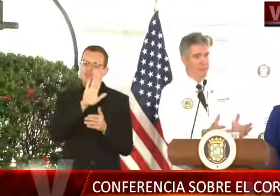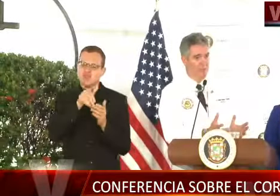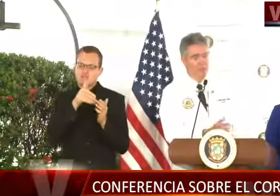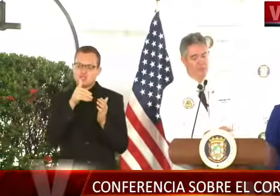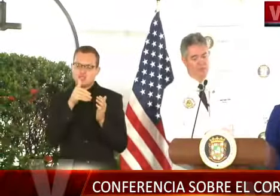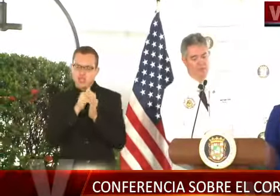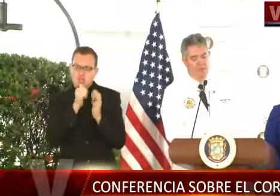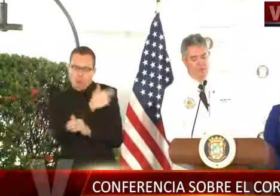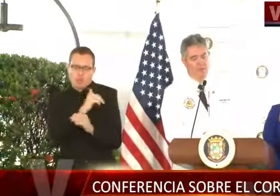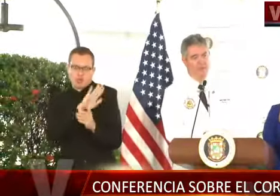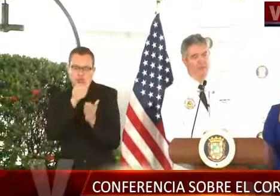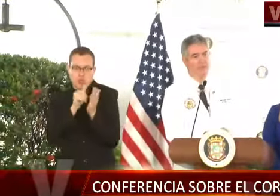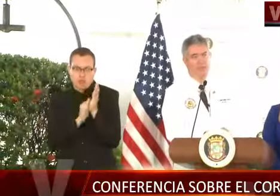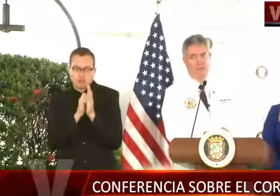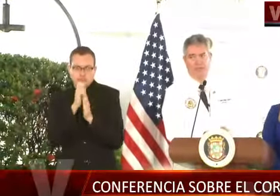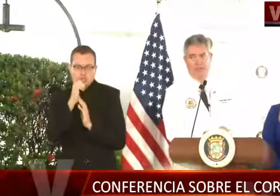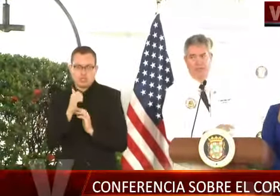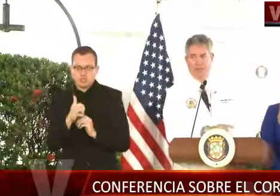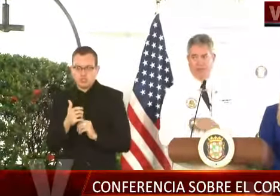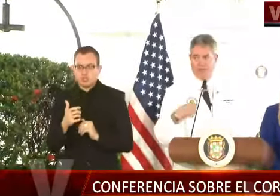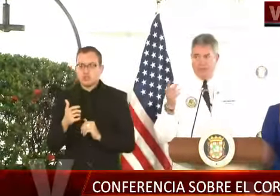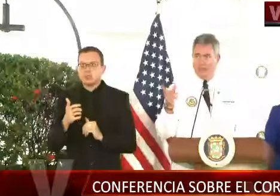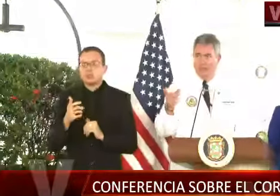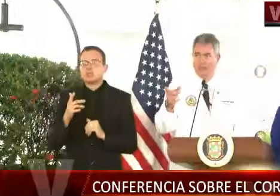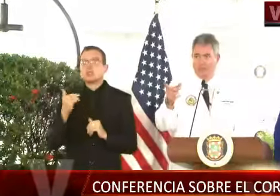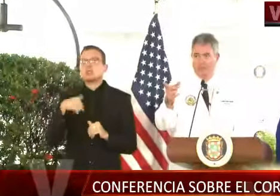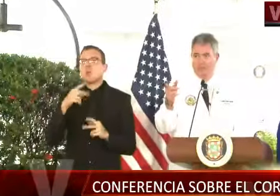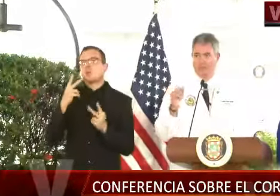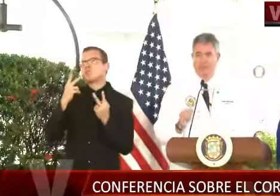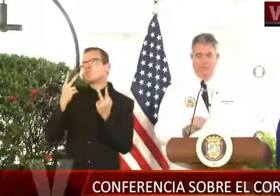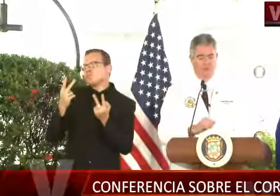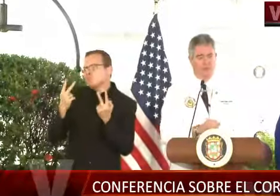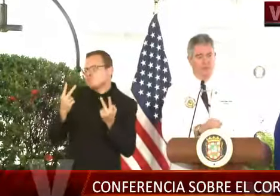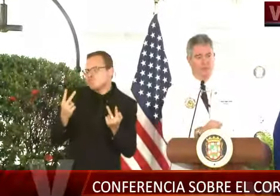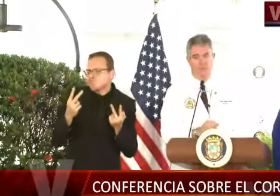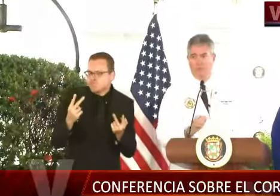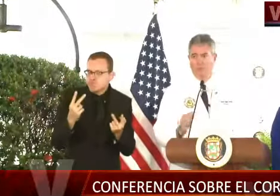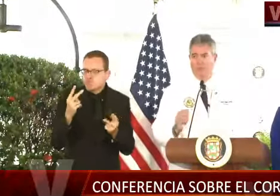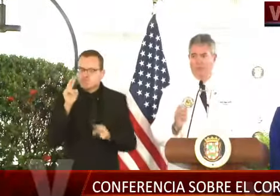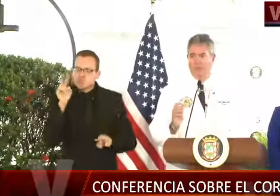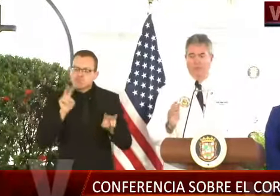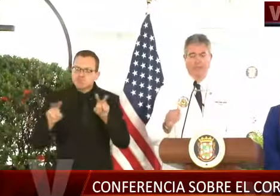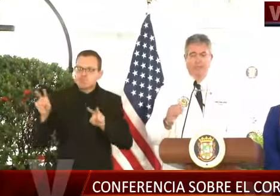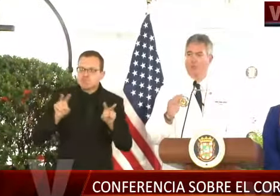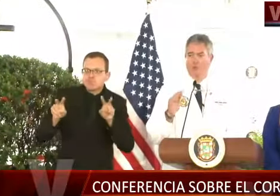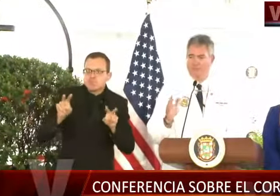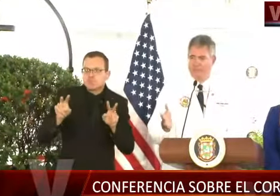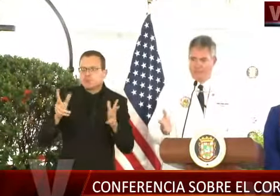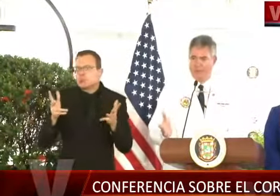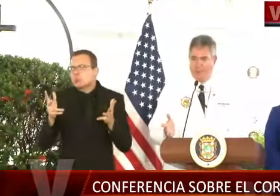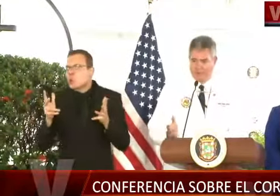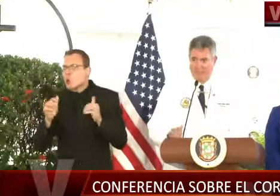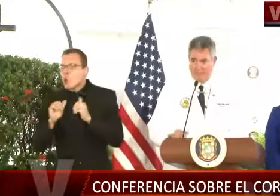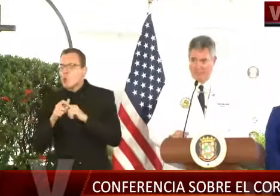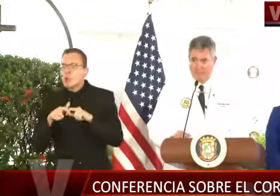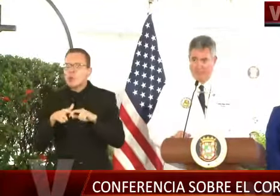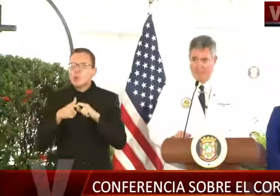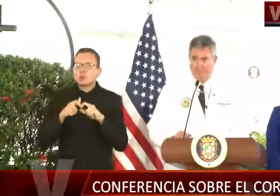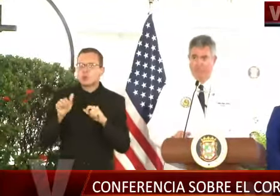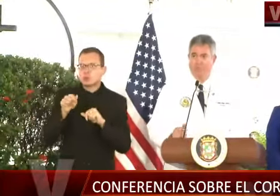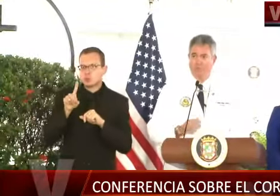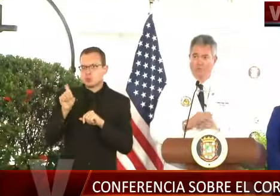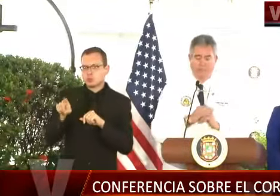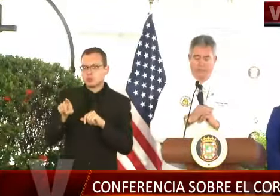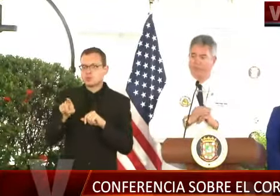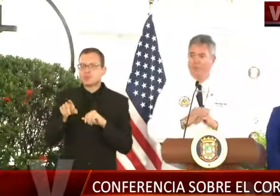frecuentemente durante los pasados días. Quiero aclarar la pregunta que hicieron hace un rato. No hay pacientes hospitalizados.